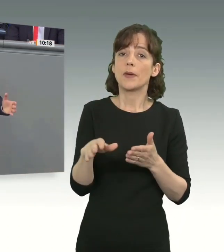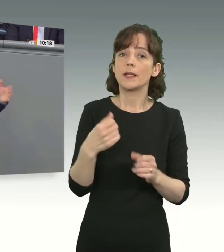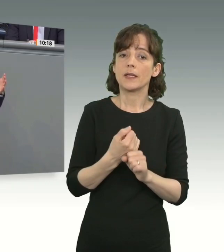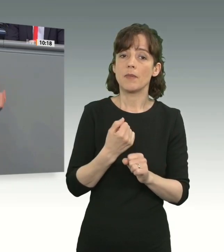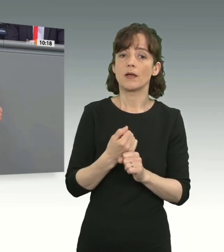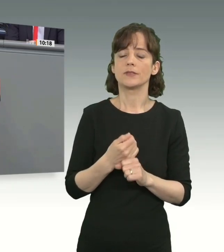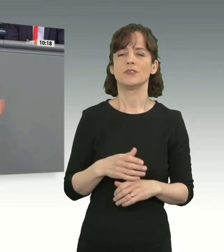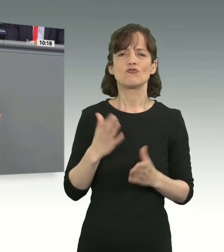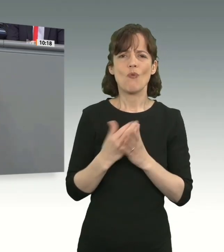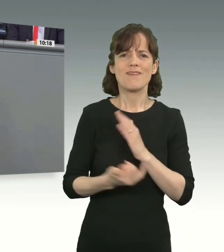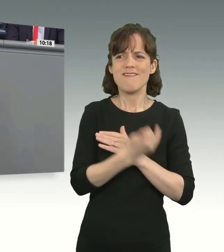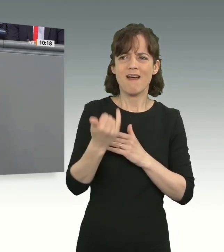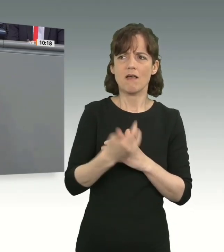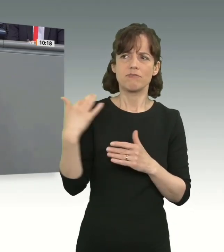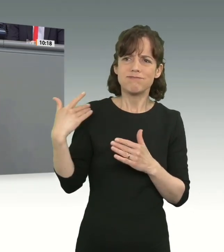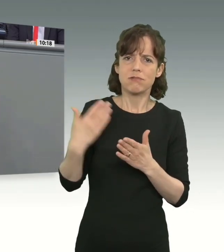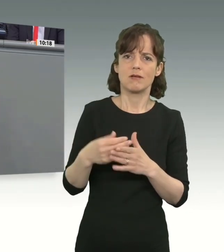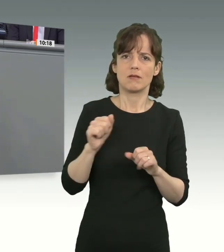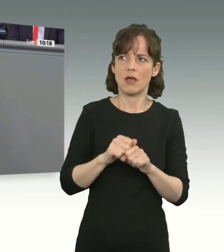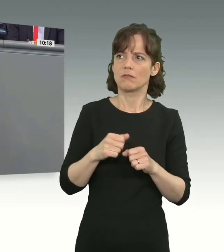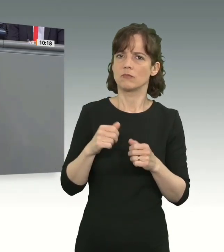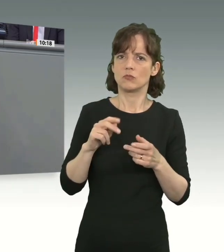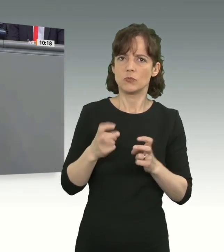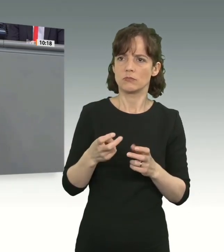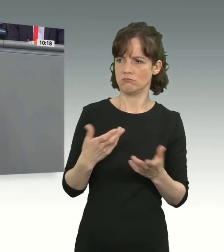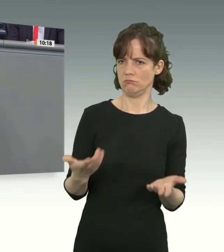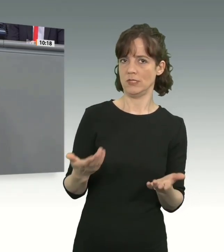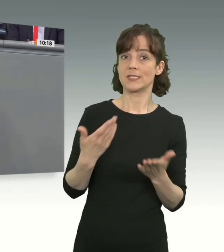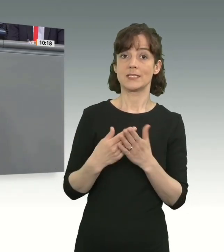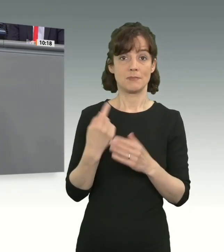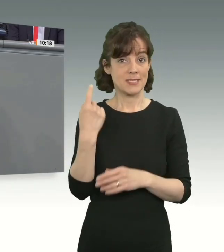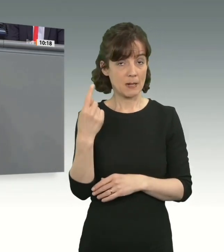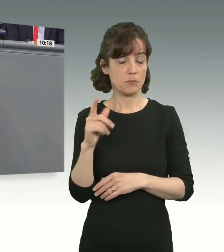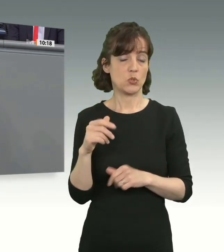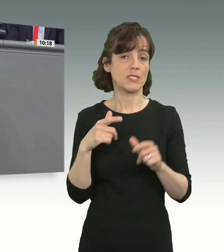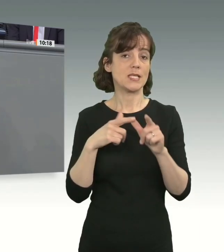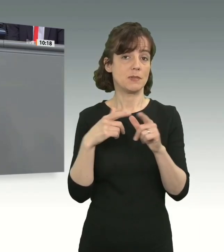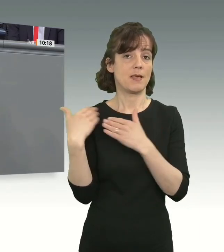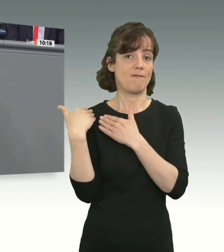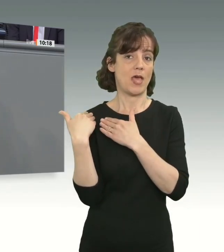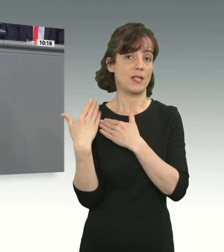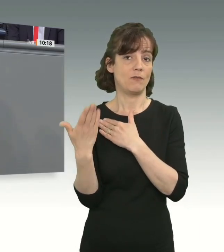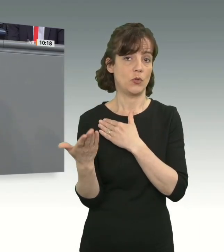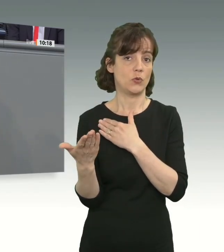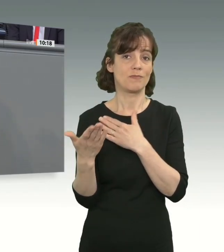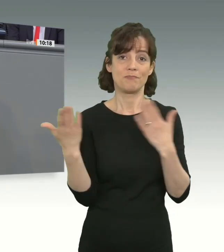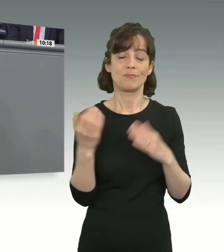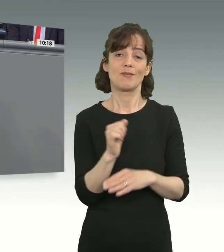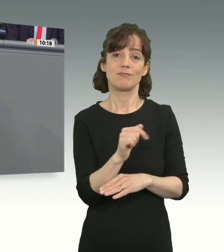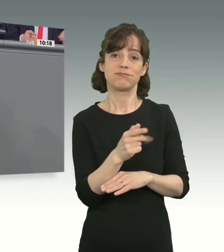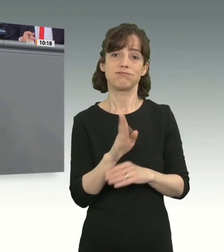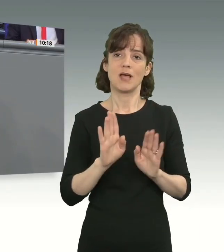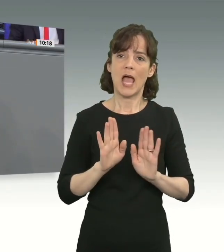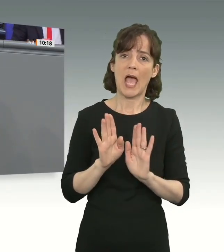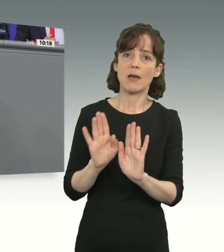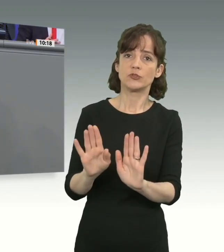hätten es schon seit Jahren haben können und praktizieren können. Deswegen tragen Sie insbesondere der SPD auch die Verantwortung, dass einige Abschiebungen